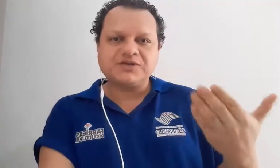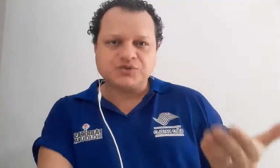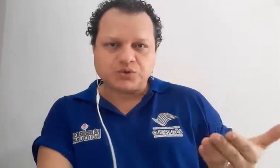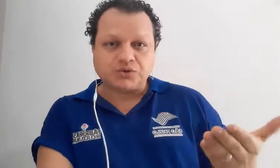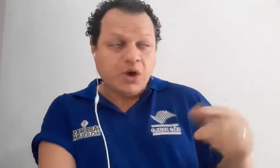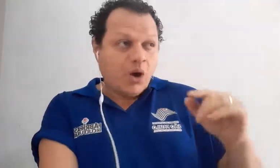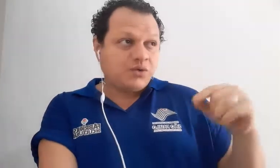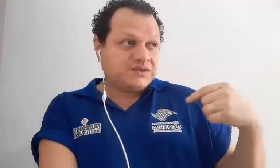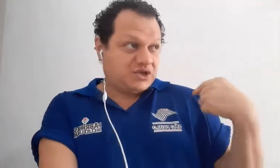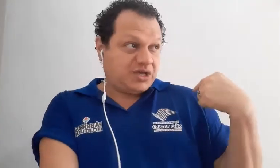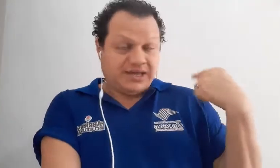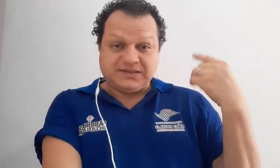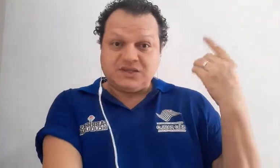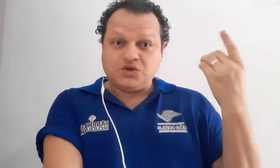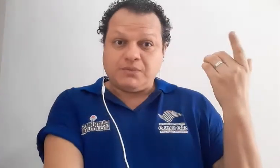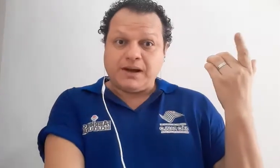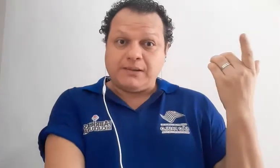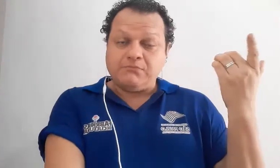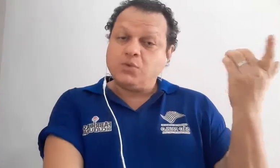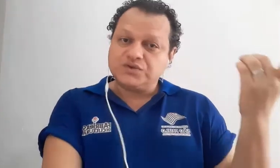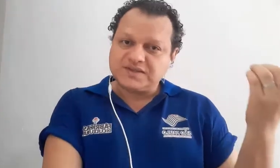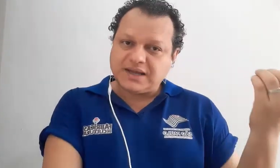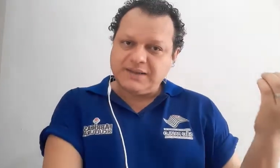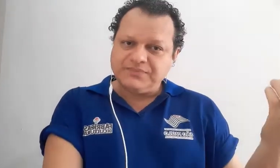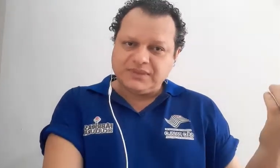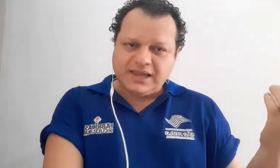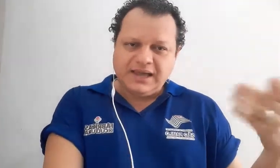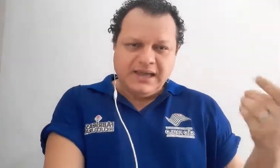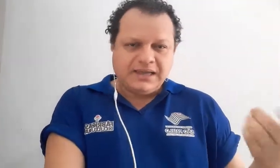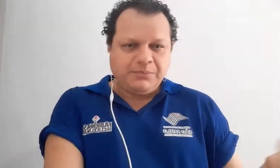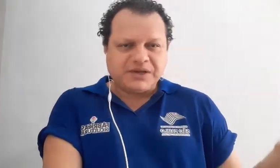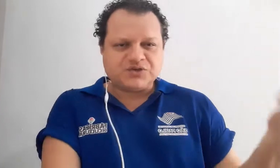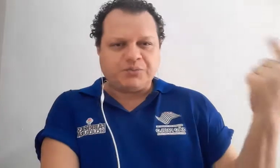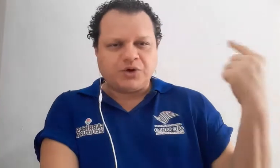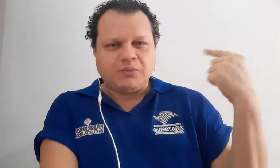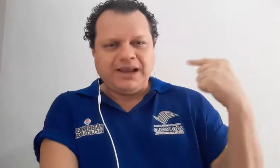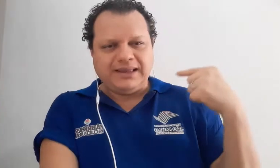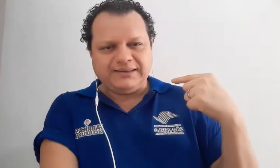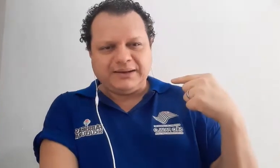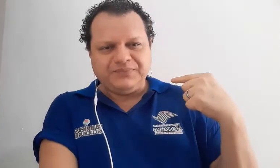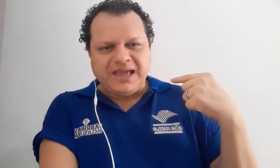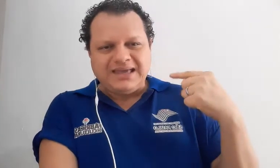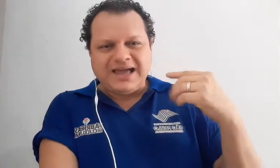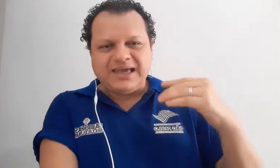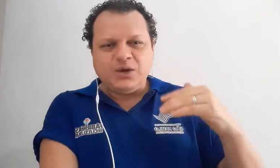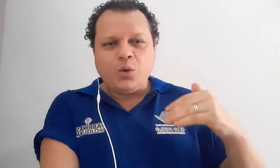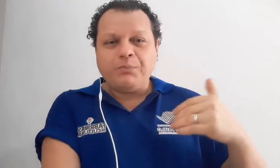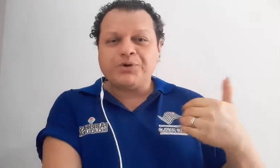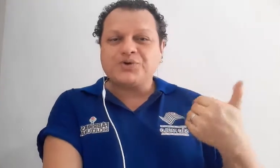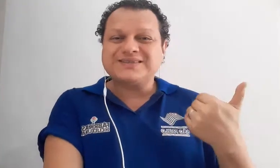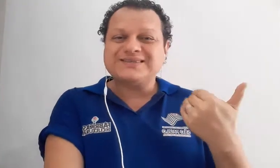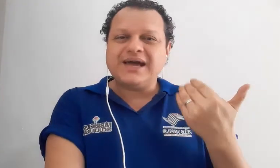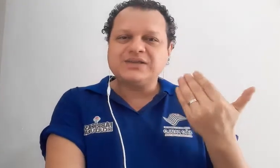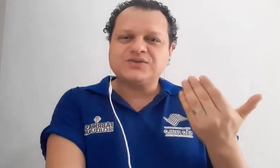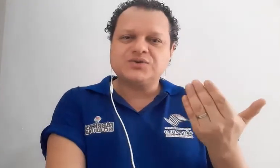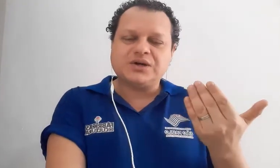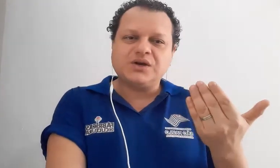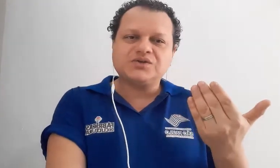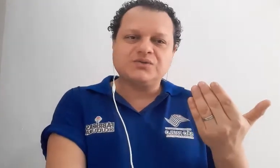surdo, ou seja, existe uma música, né, que pressupõe uma letra e aí o processo que nós vamos